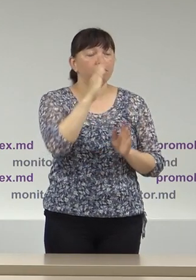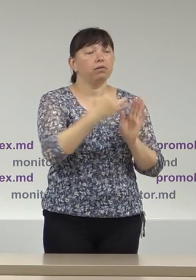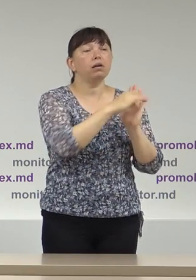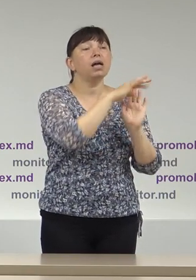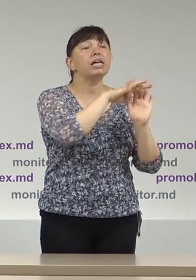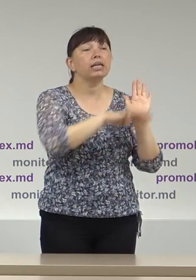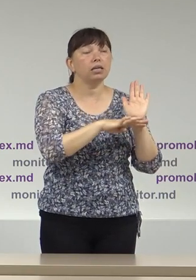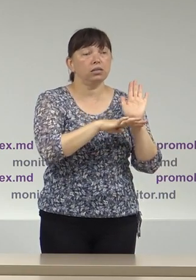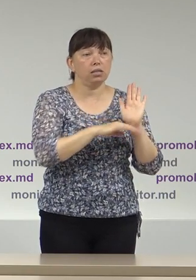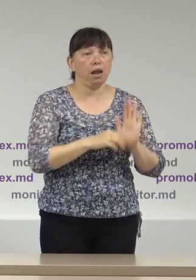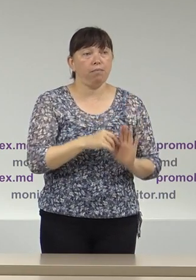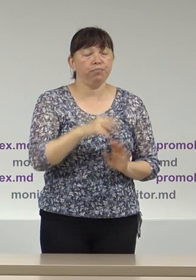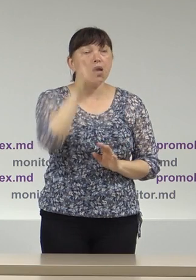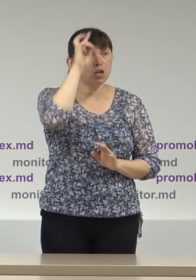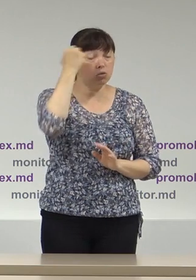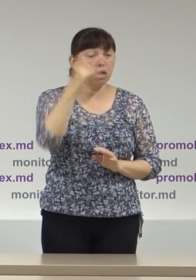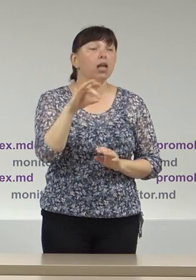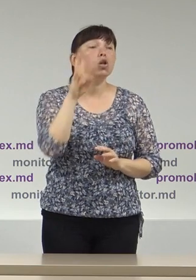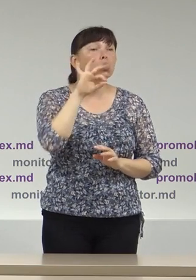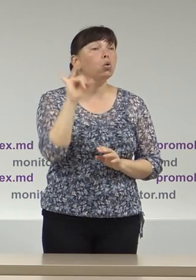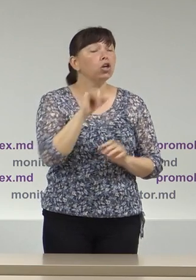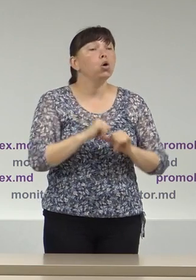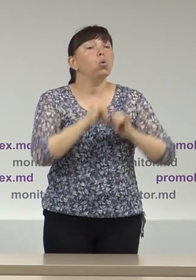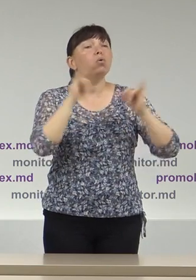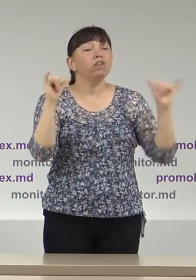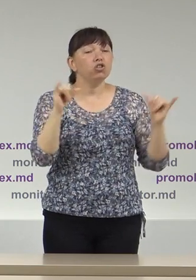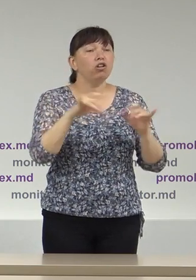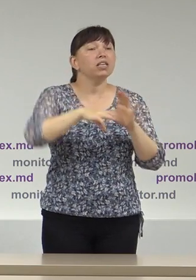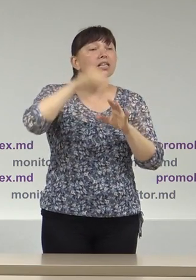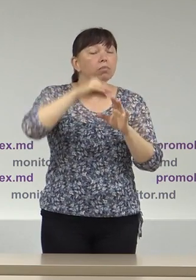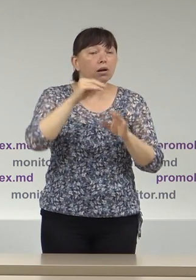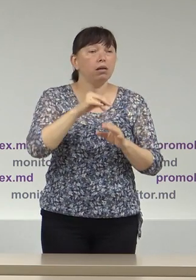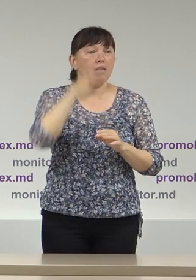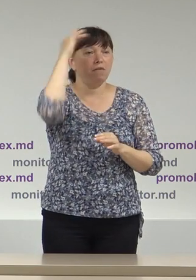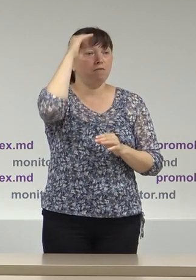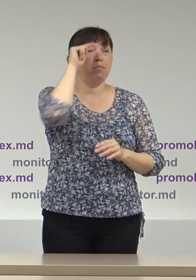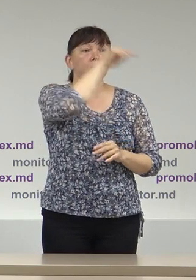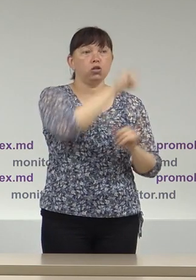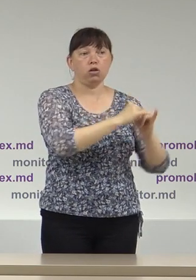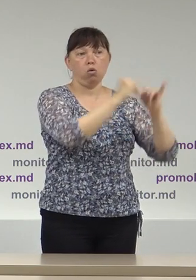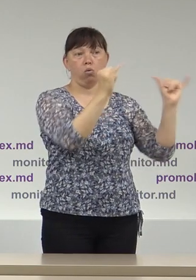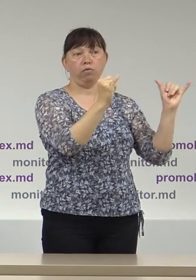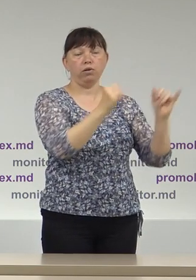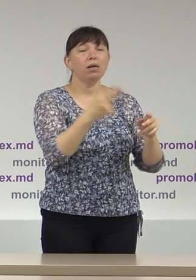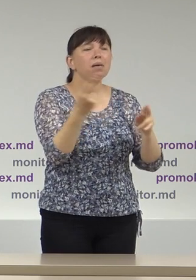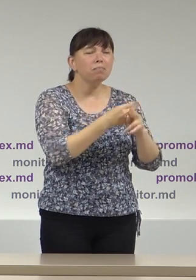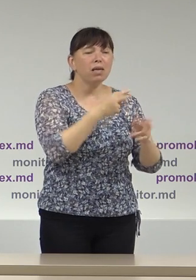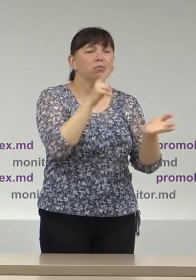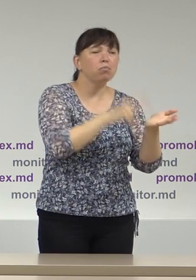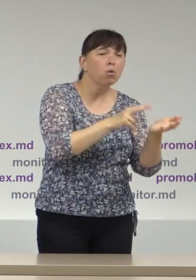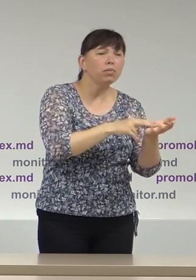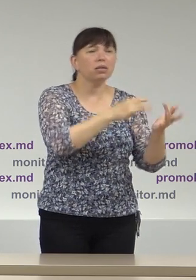al alegătorilor, dar și creșterea numărului de alegători din regiunea transnistreană și a celor fără domiciliu sau